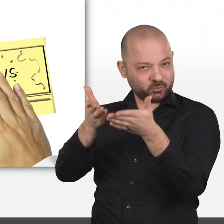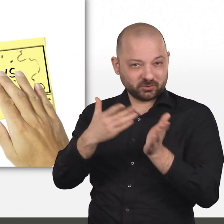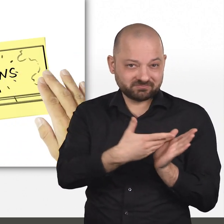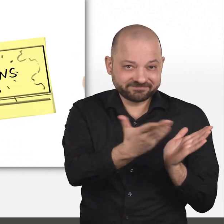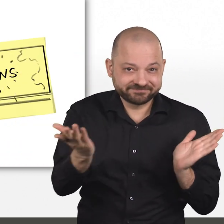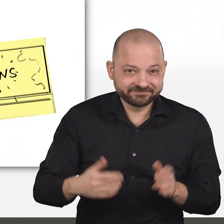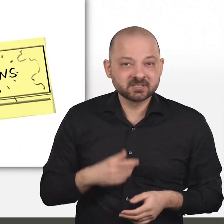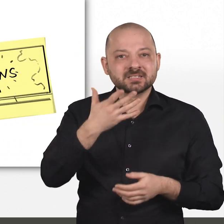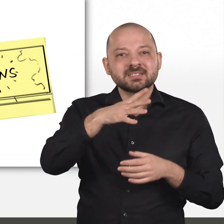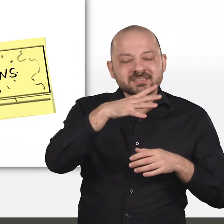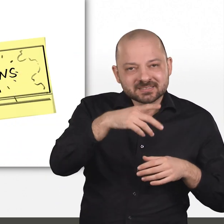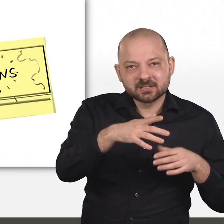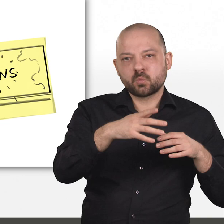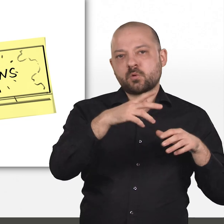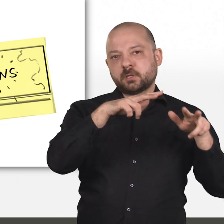Nachrichtensendung am Abend.